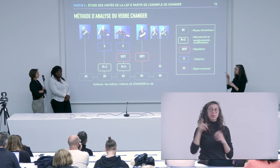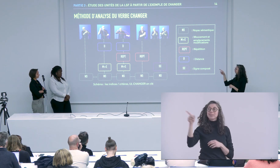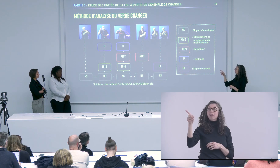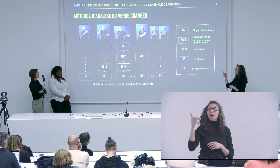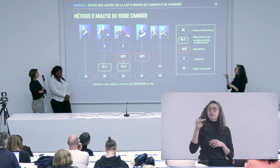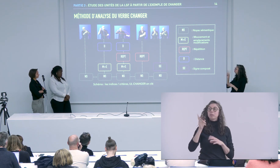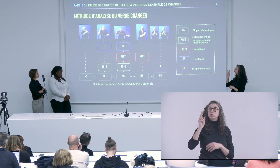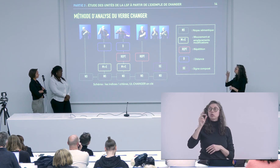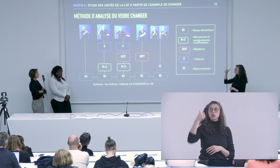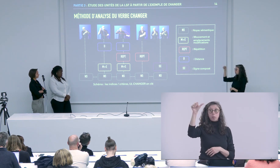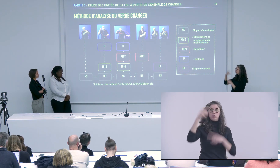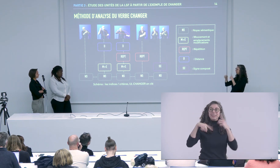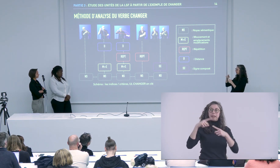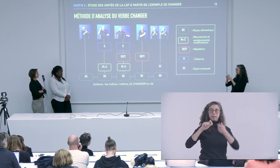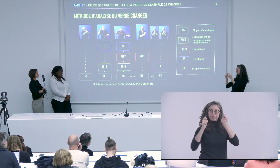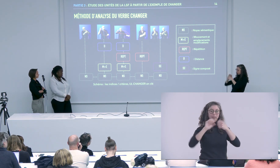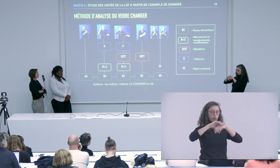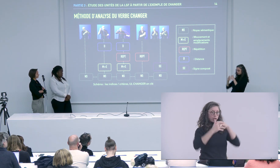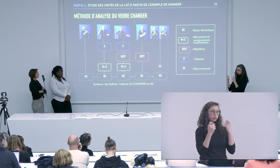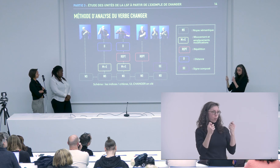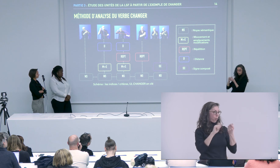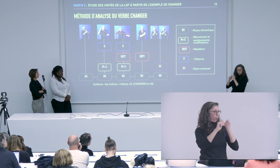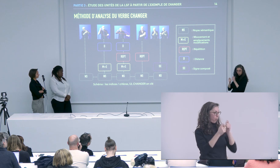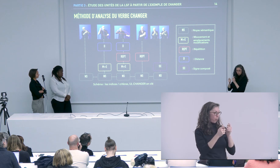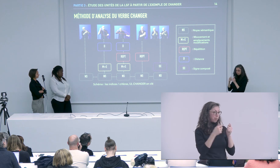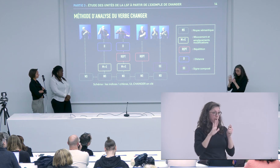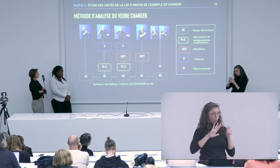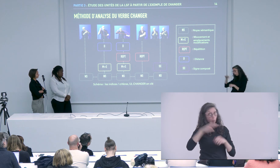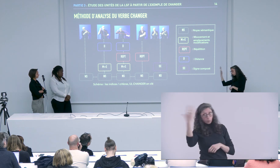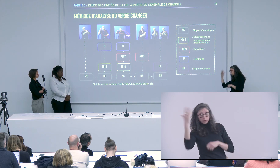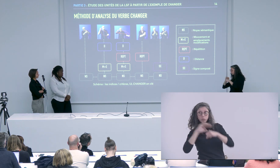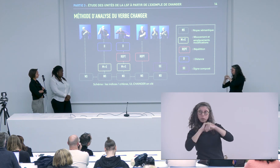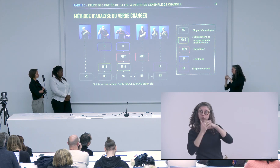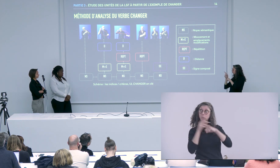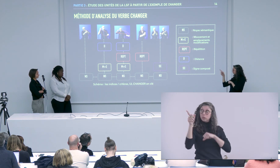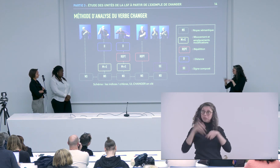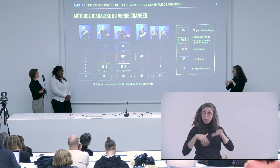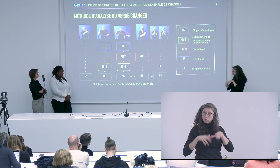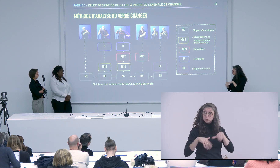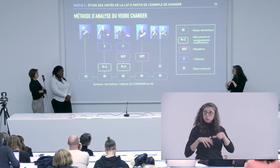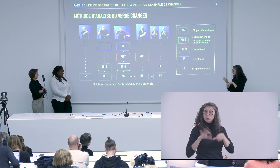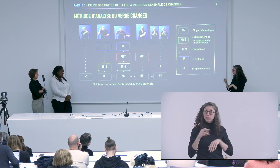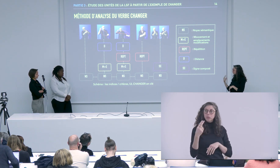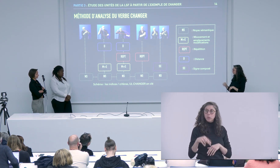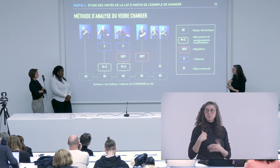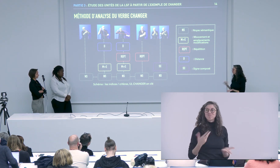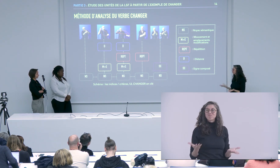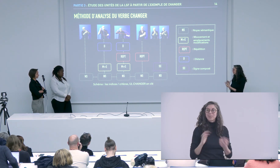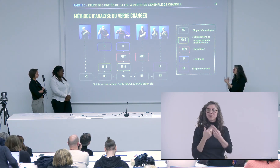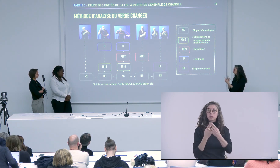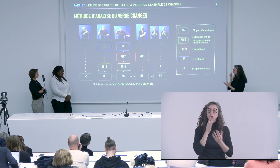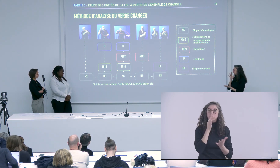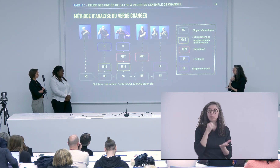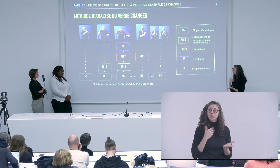c'est une question que je me suis posée ça c'est seulement pour le signe changé mais peut-être que pour d'autres configurations